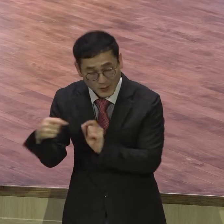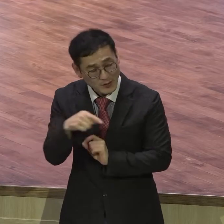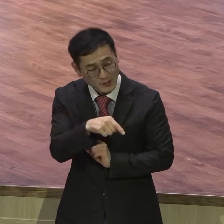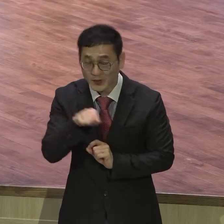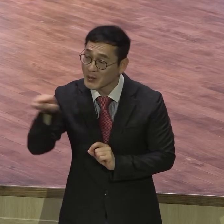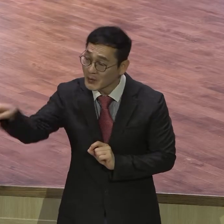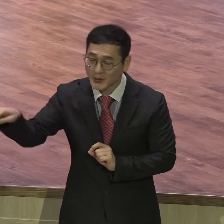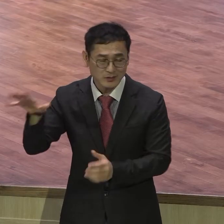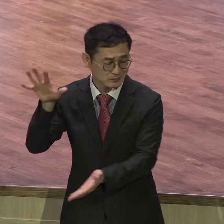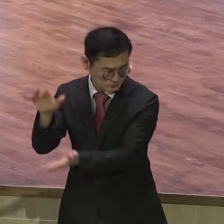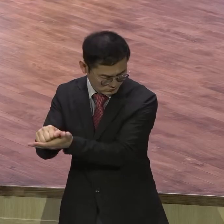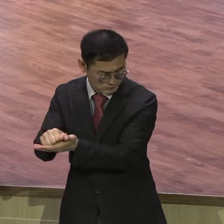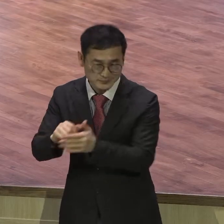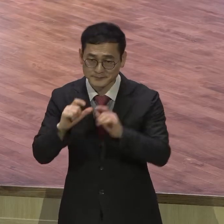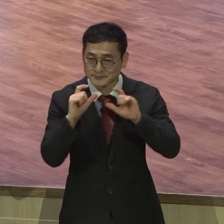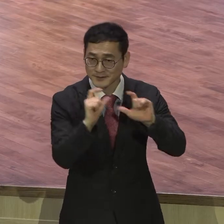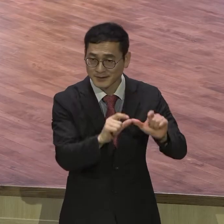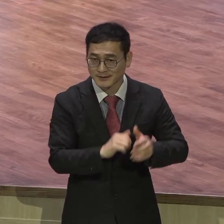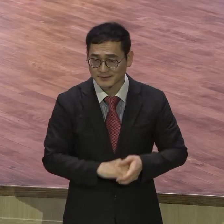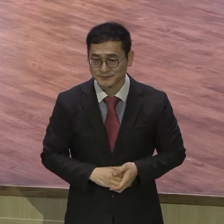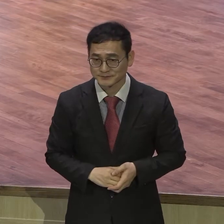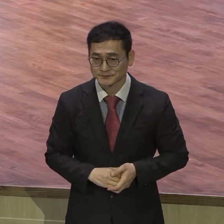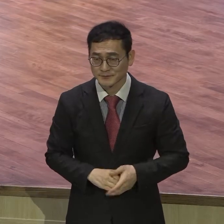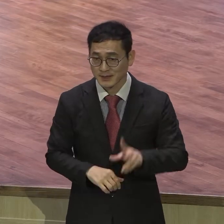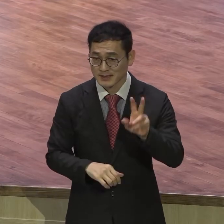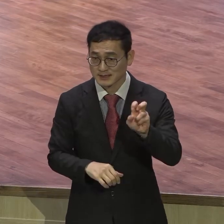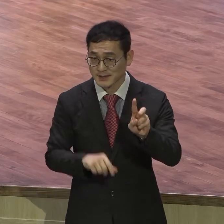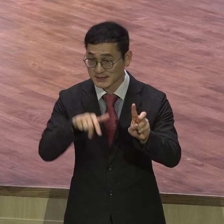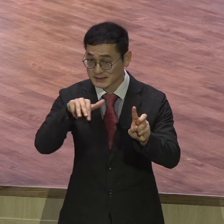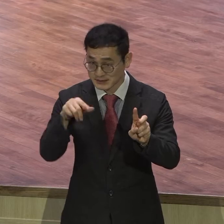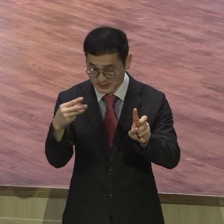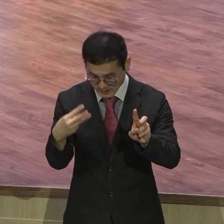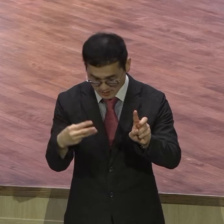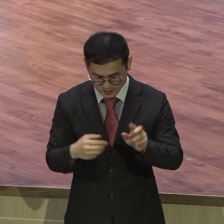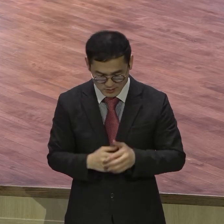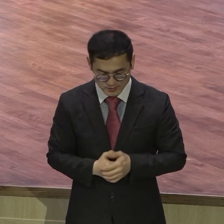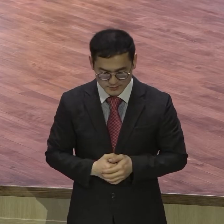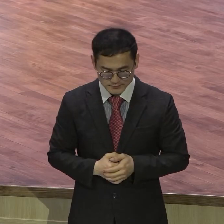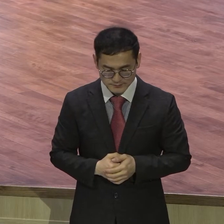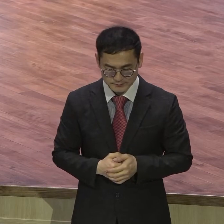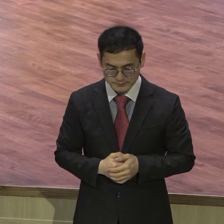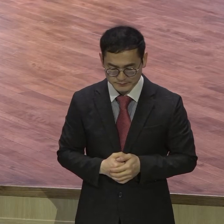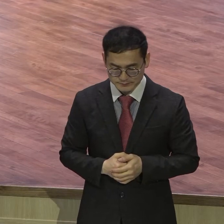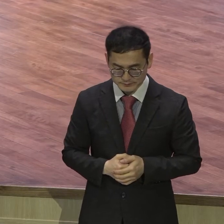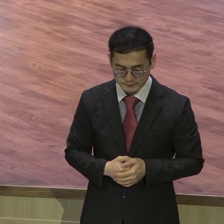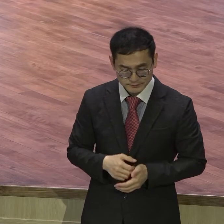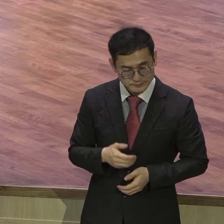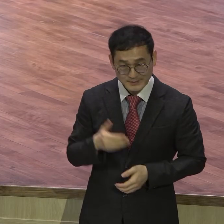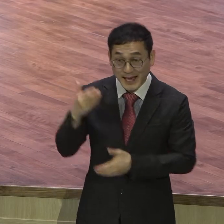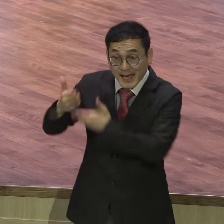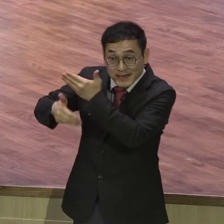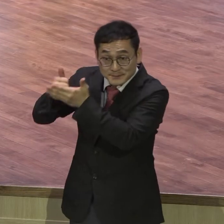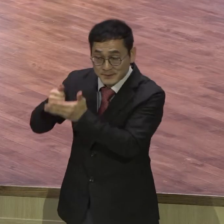21절 21절을 봅니다. 21절 너희의 하나님 여호와께서 이 땅을 너희 앞에